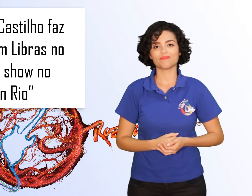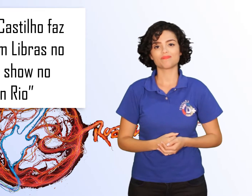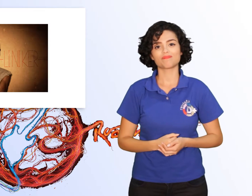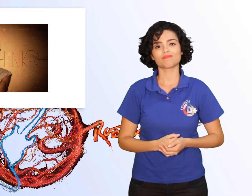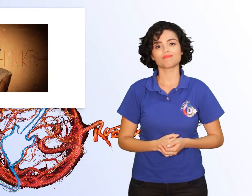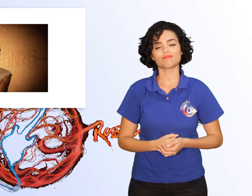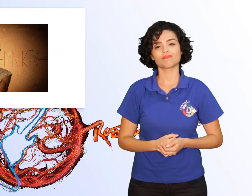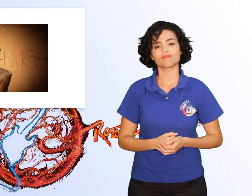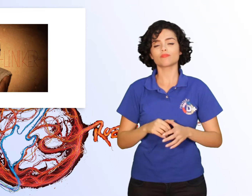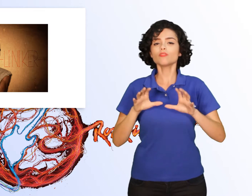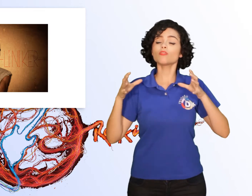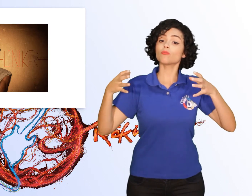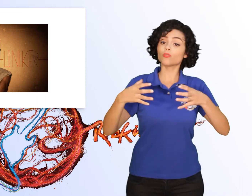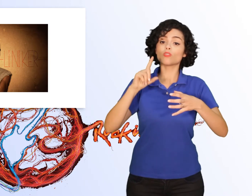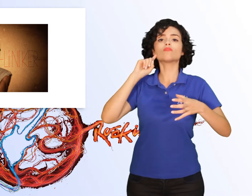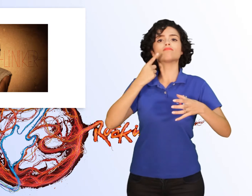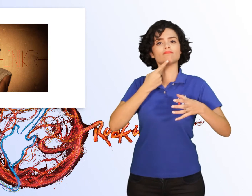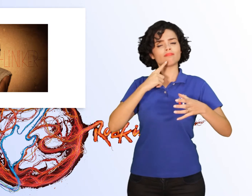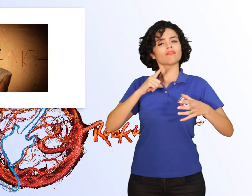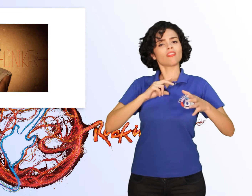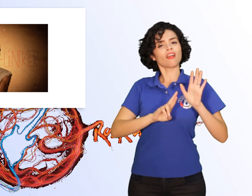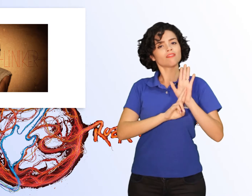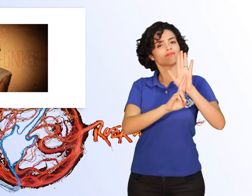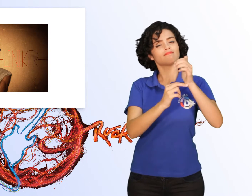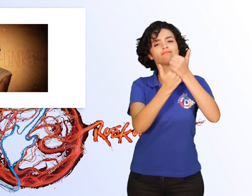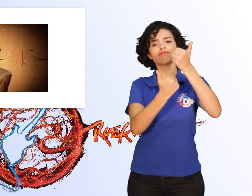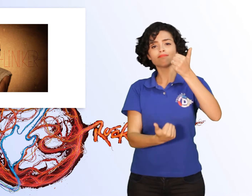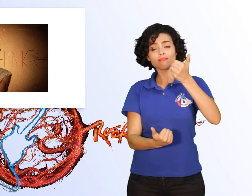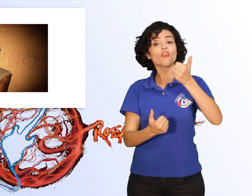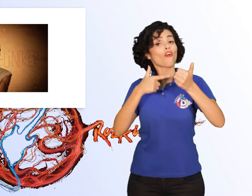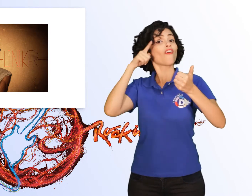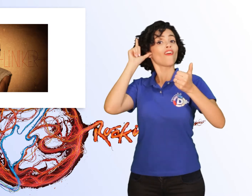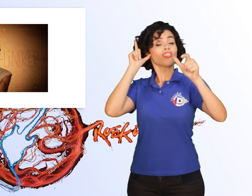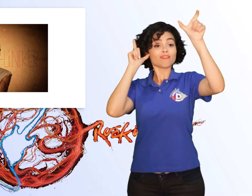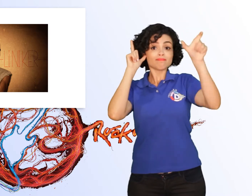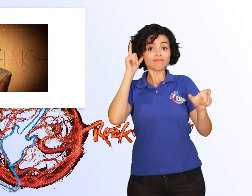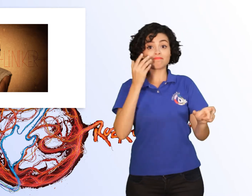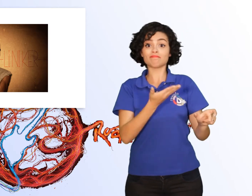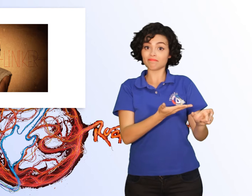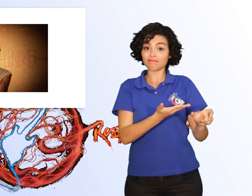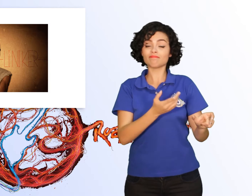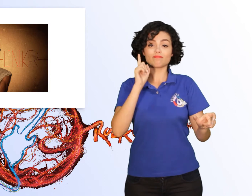A comunidade surda foi devidamente representada ontem no show da banda